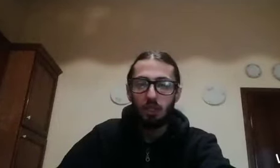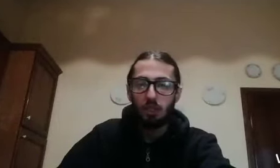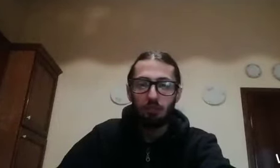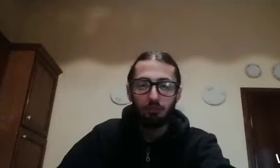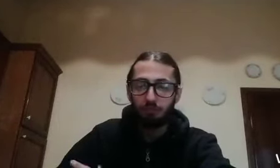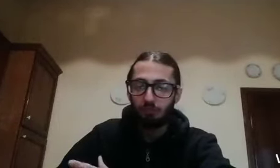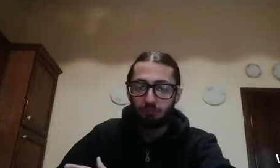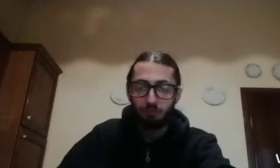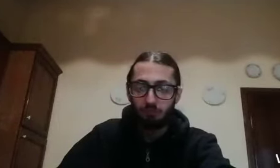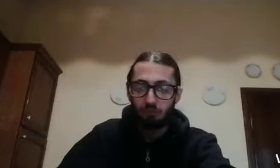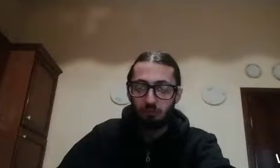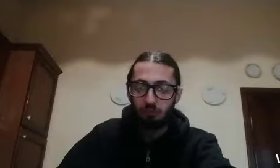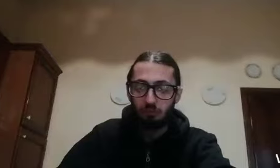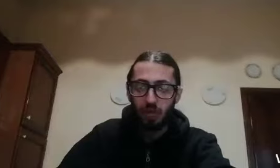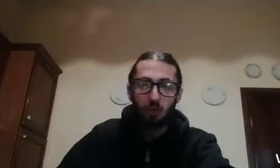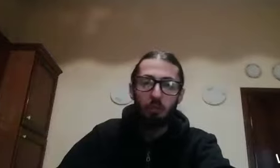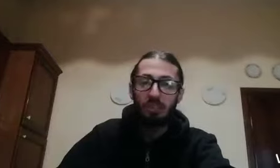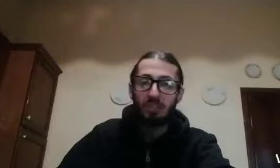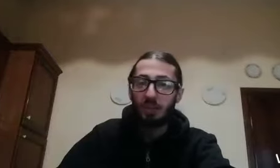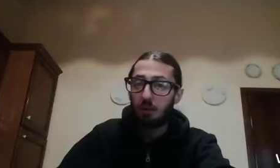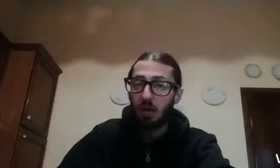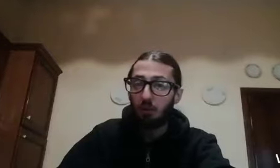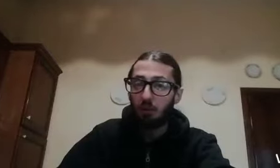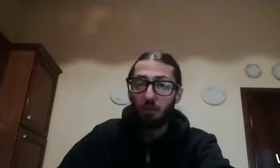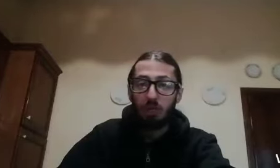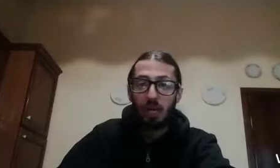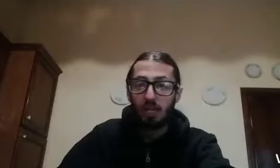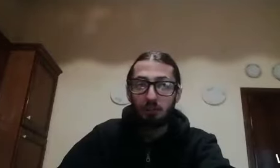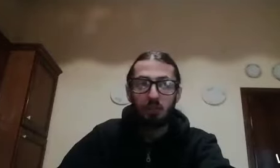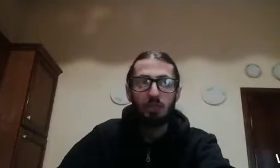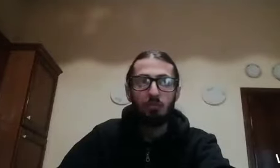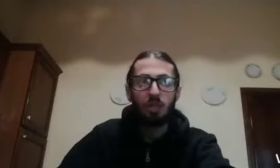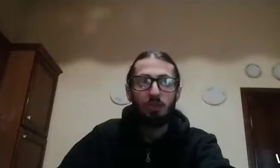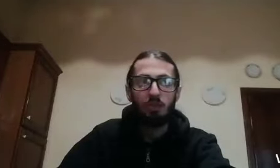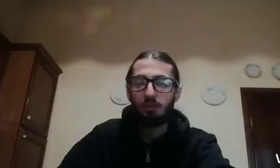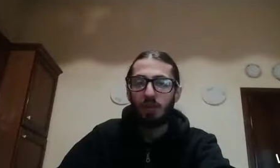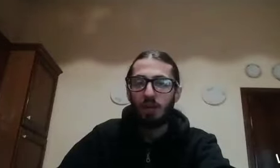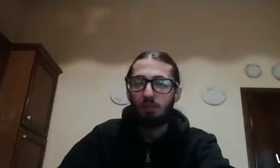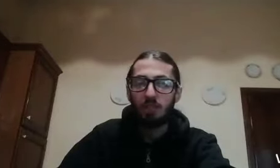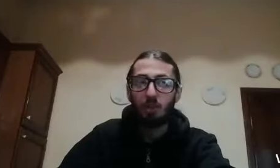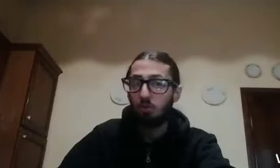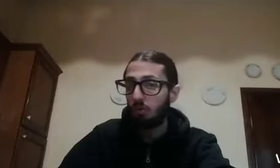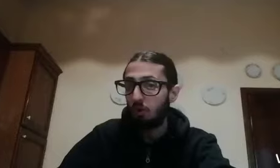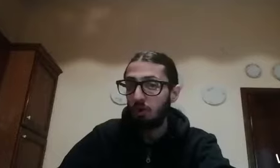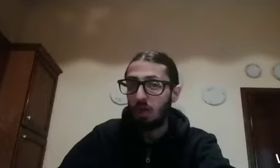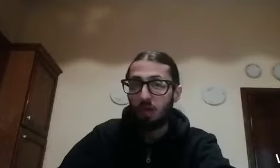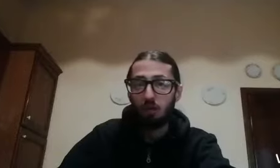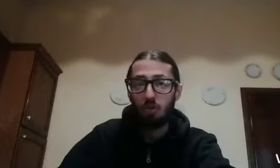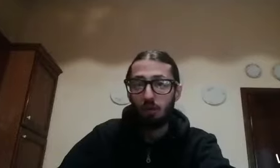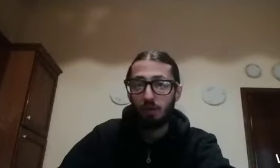ero abbastanza arrabbiato poi lei mi voleva far fare il video contro voglia e logicamente